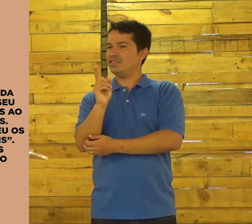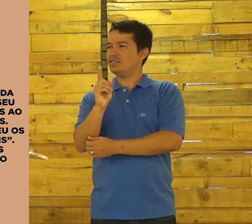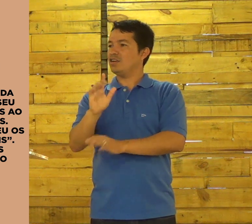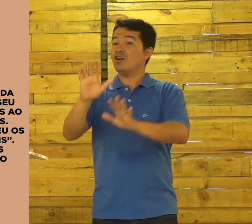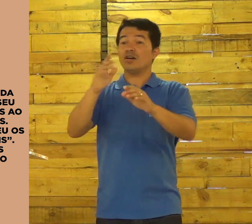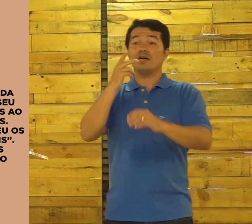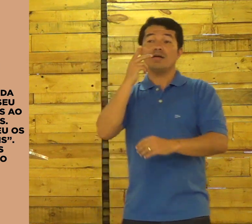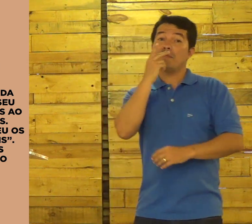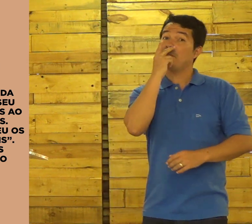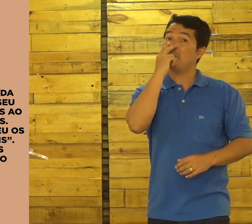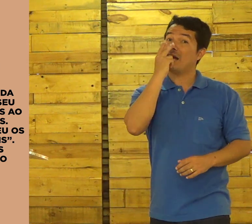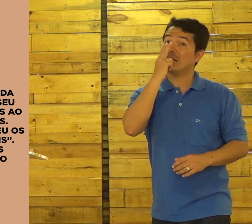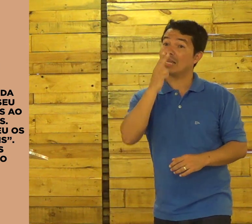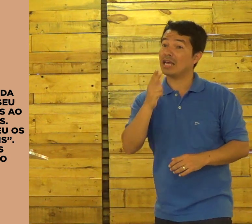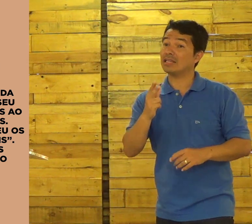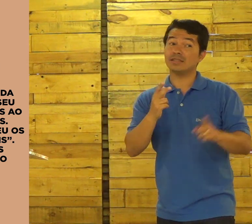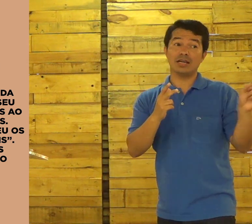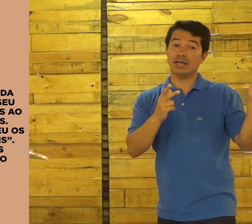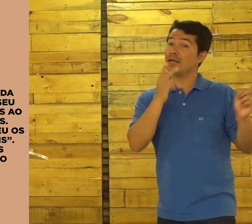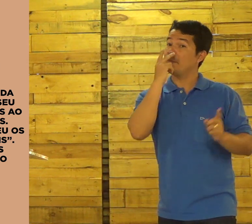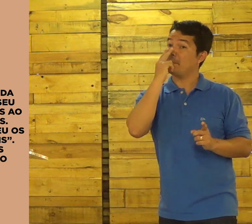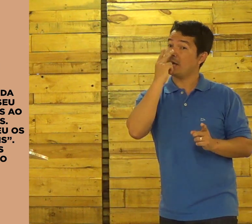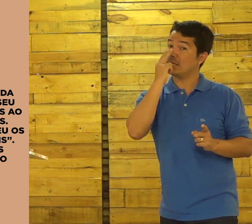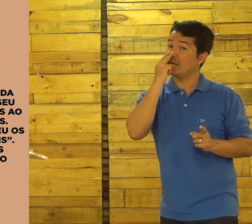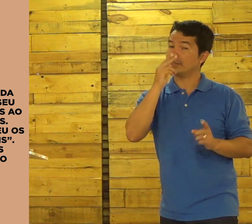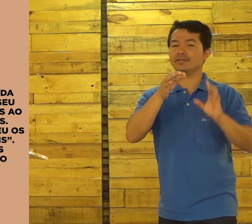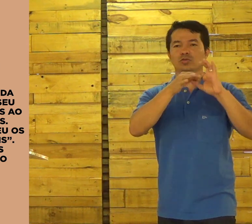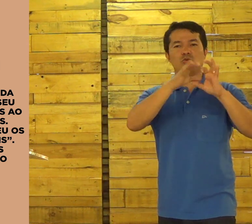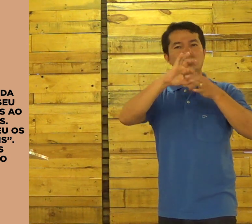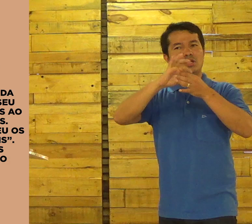Não é esse sinal, tá bem? Parece o quê?